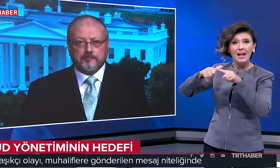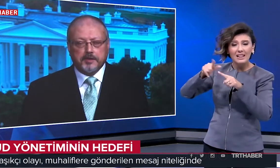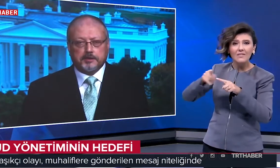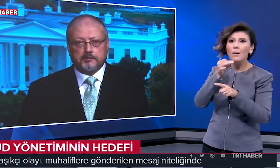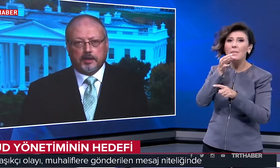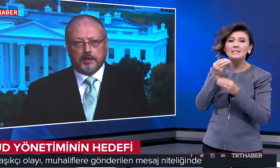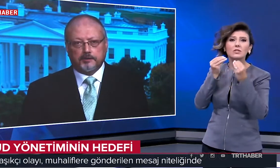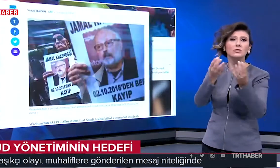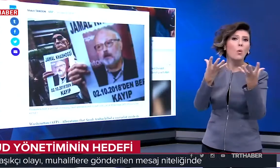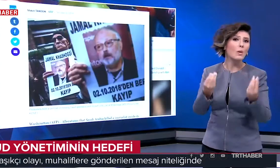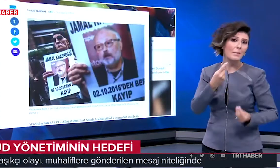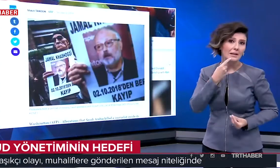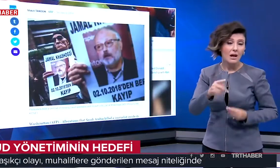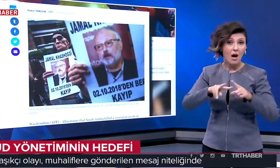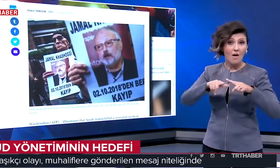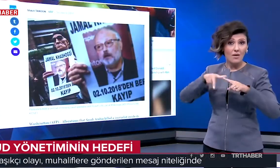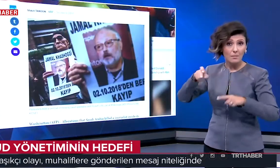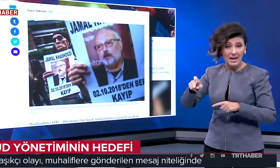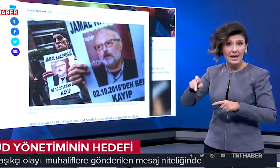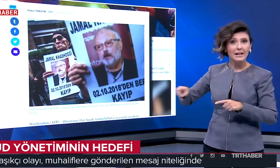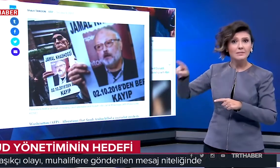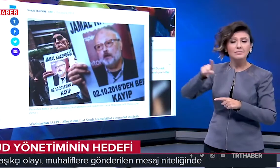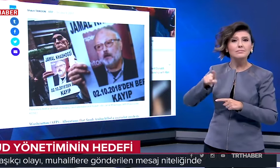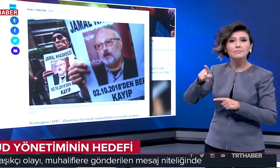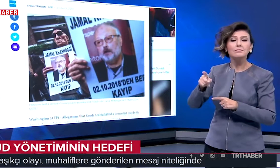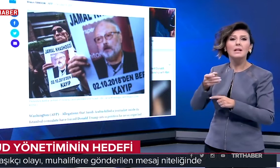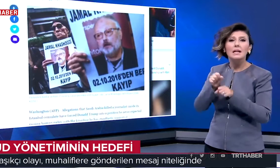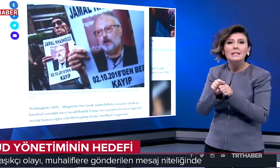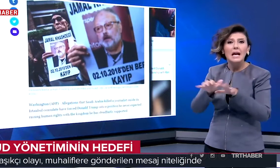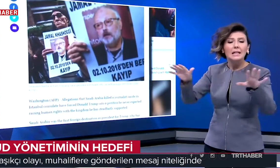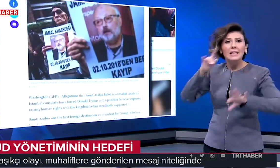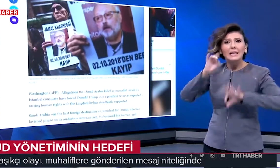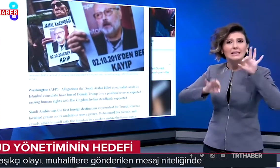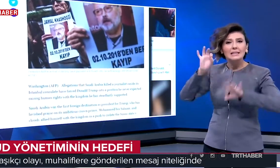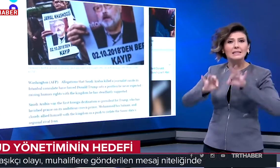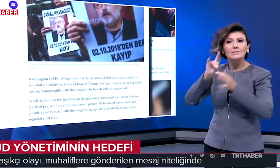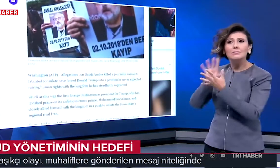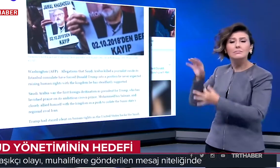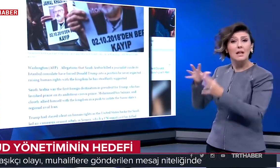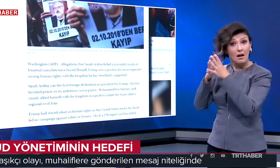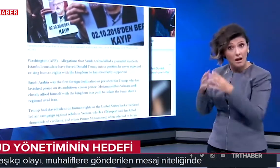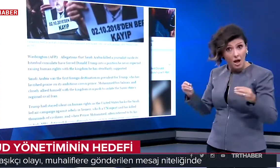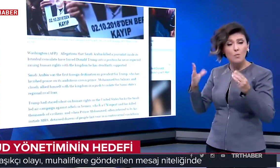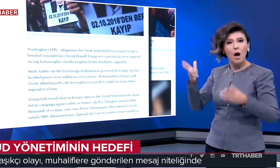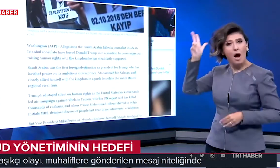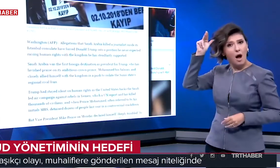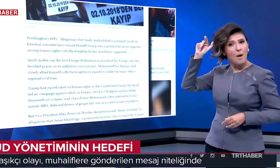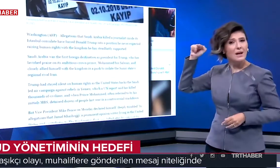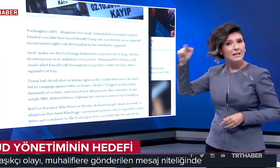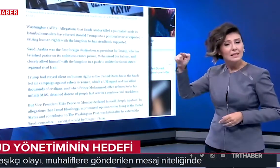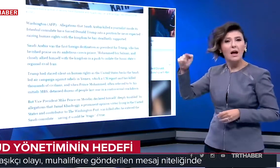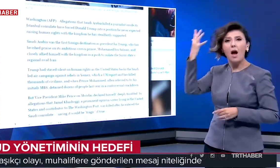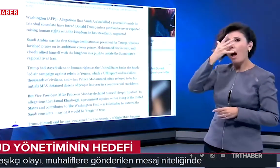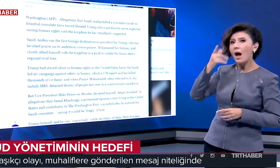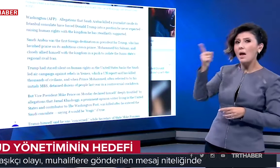okunabileceği yorumu yapıldı. AFP'nin Sean Tandon imzasıyla yayımladığı analizde ise, Kaşıkçı'nın kaybolmasının Amerika Birleşik Devletleri ile